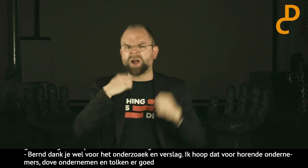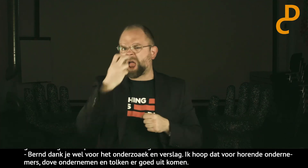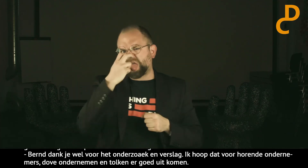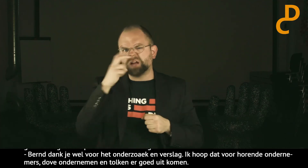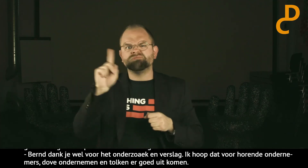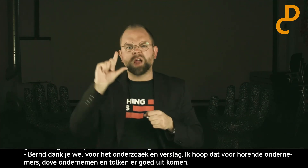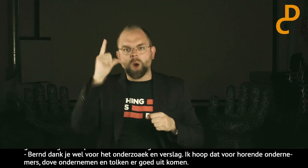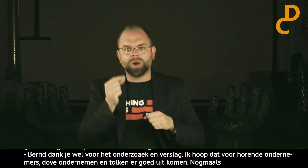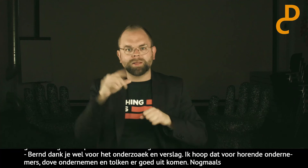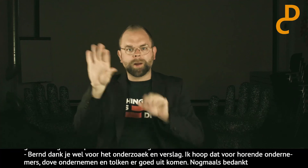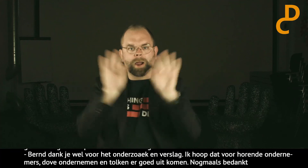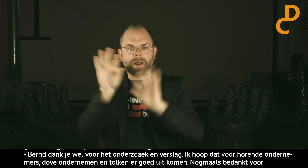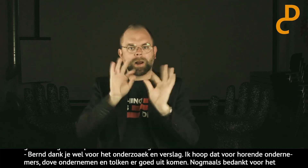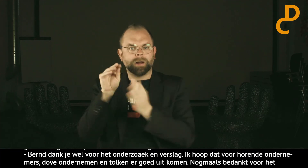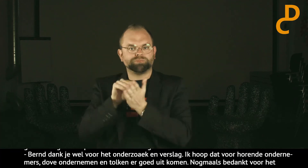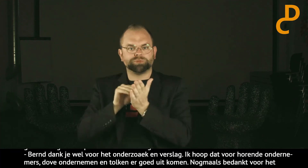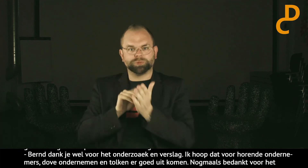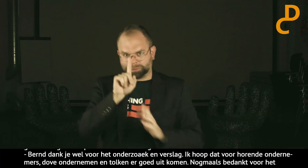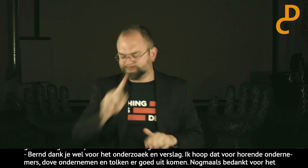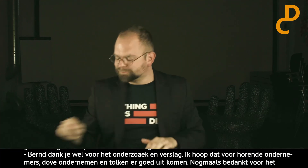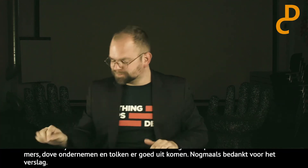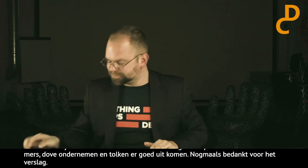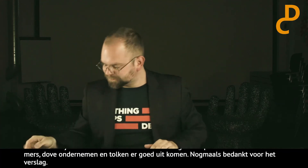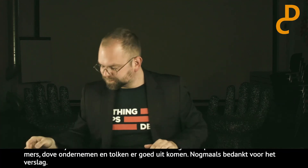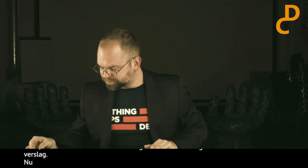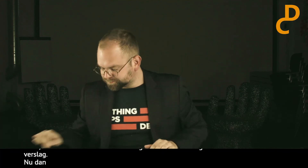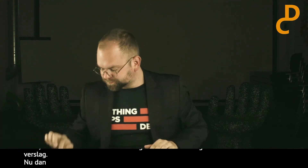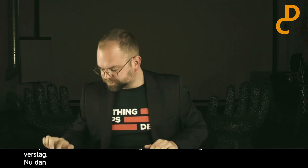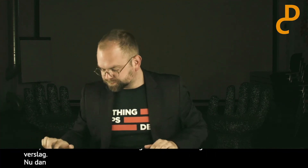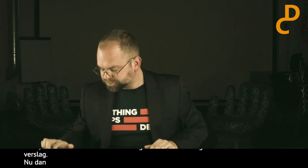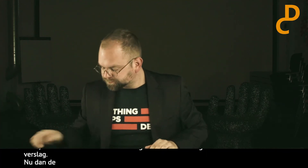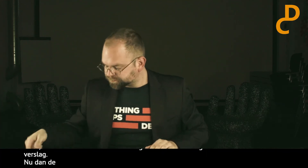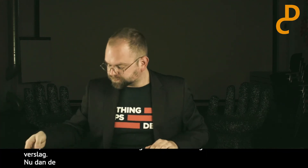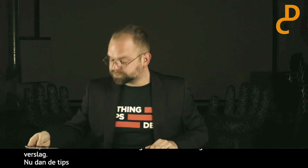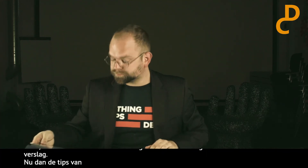voor de workouts. Ben ik wel heel erg benieuwd naar. Caroline heeft er een aantal uitgekozen, dus ik zal ze even gaan bekijken.